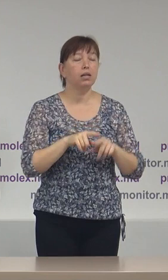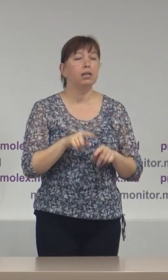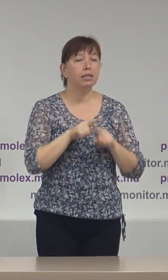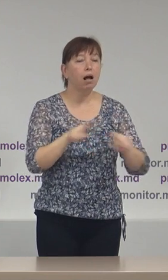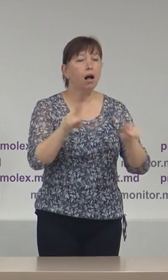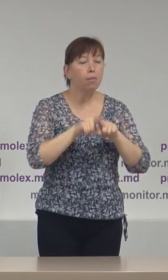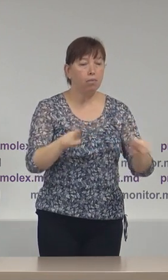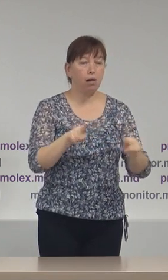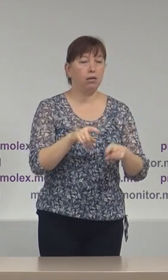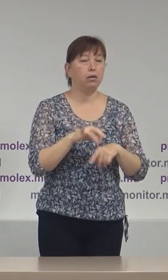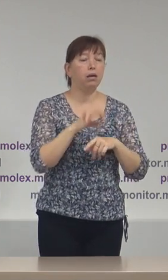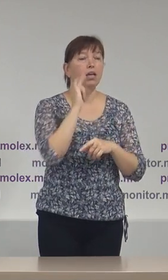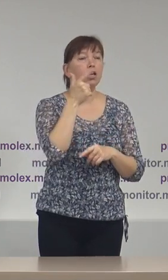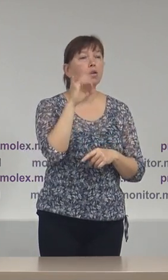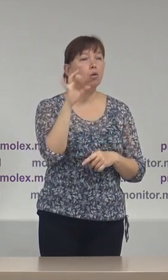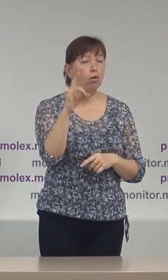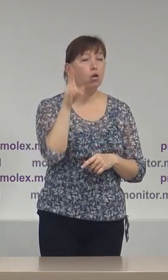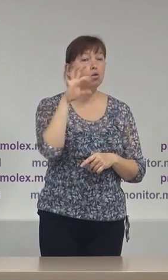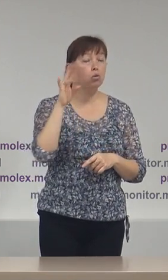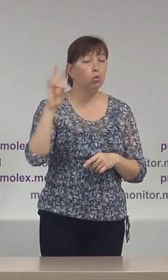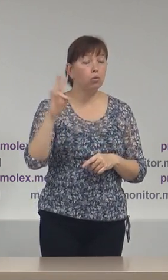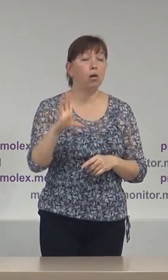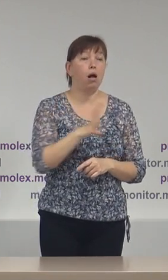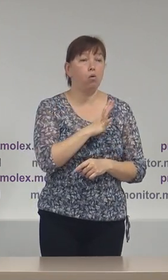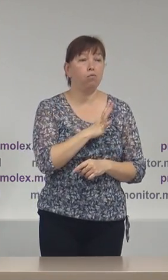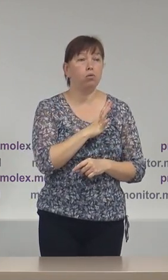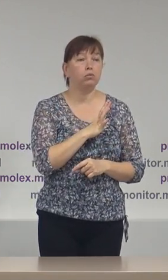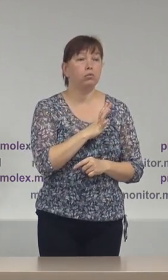desfășurate de către candidatul Igor Dudon au fost